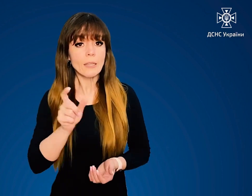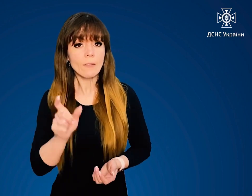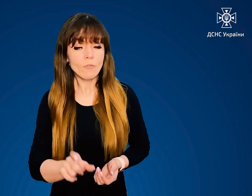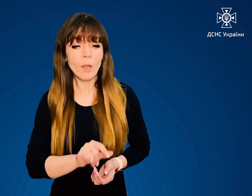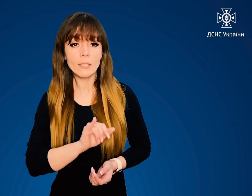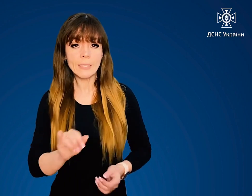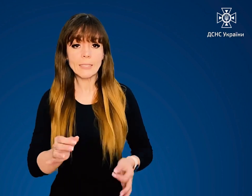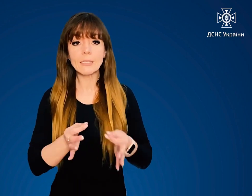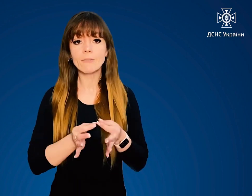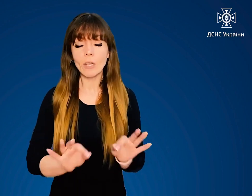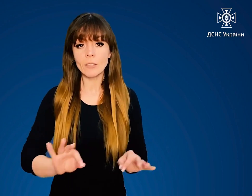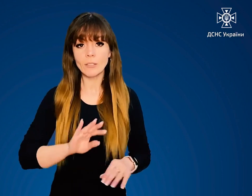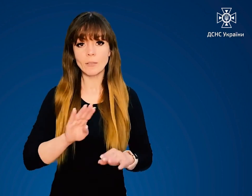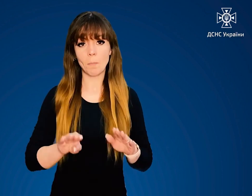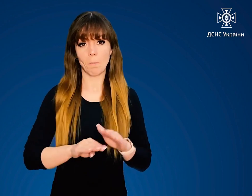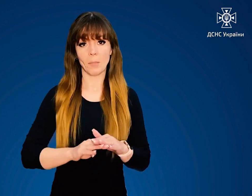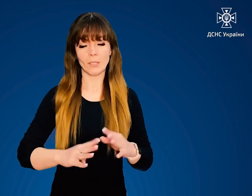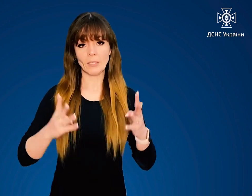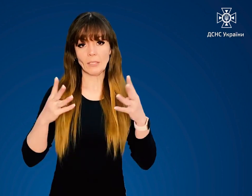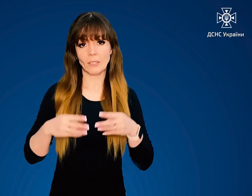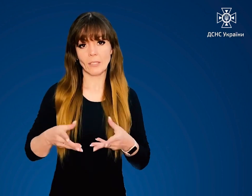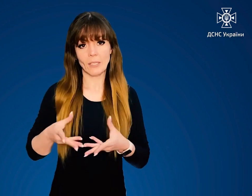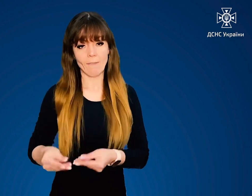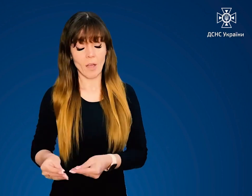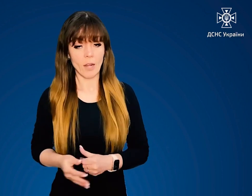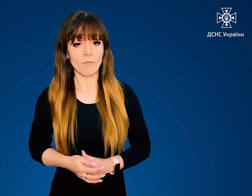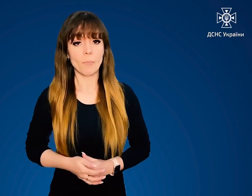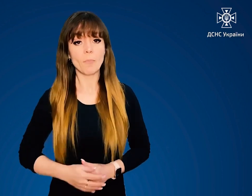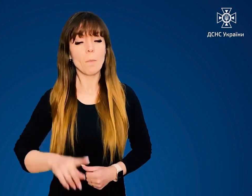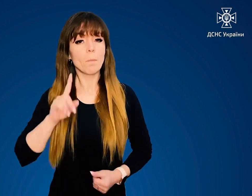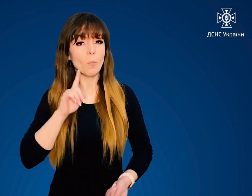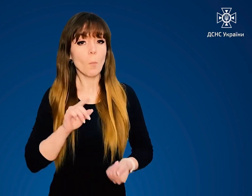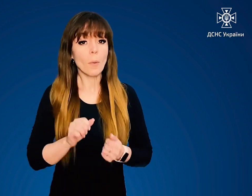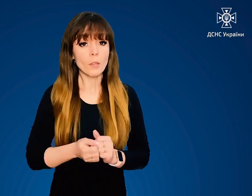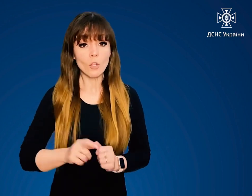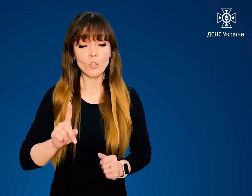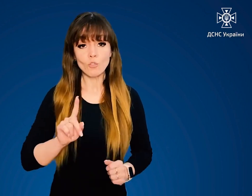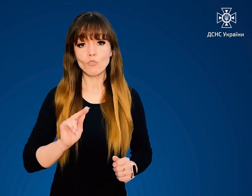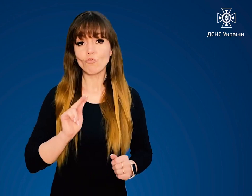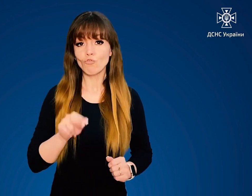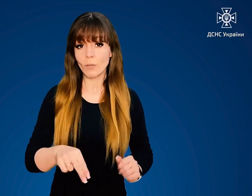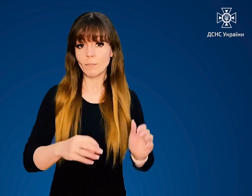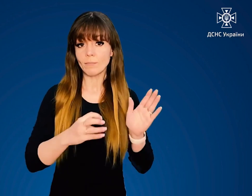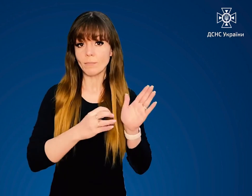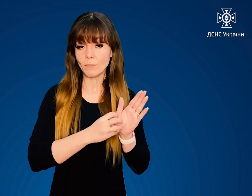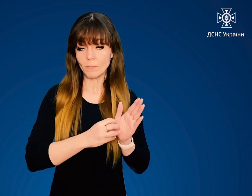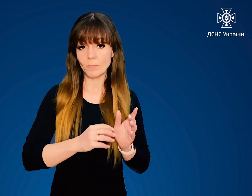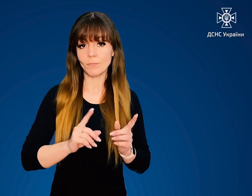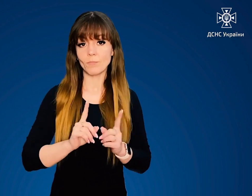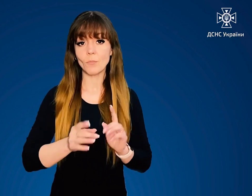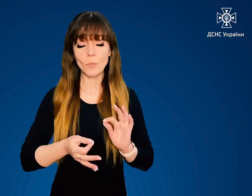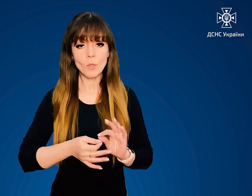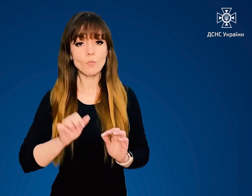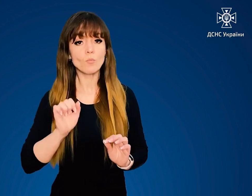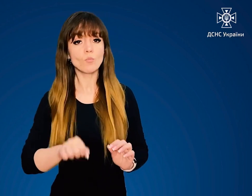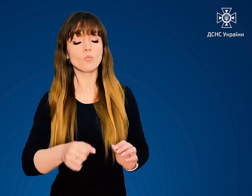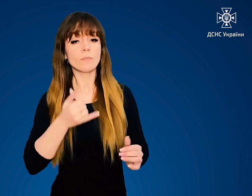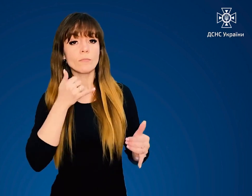вас та звільнитися під завалів. Пам'ятайте, що через застосунок можна зв'язатися